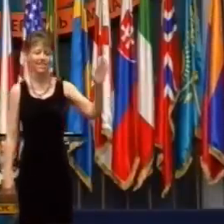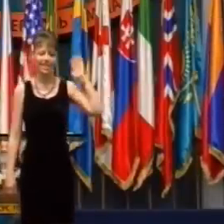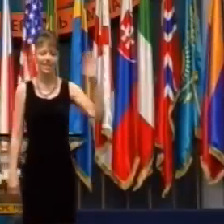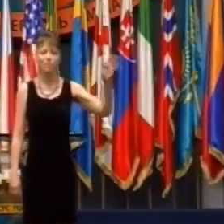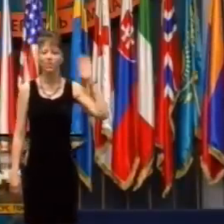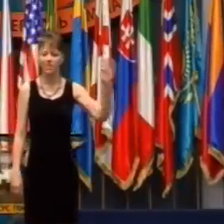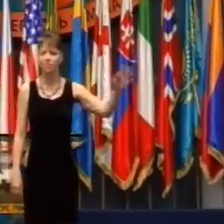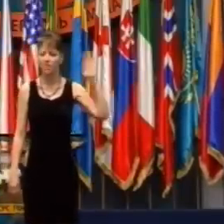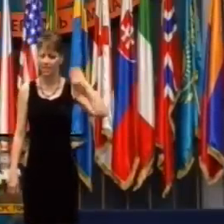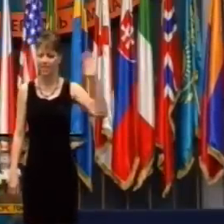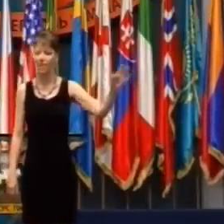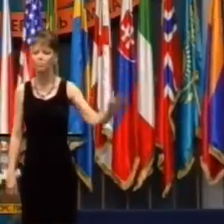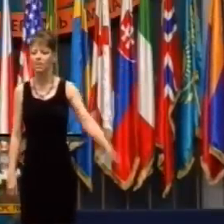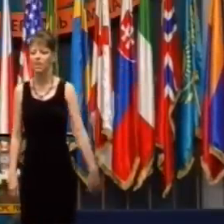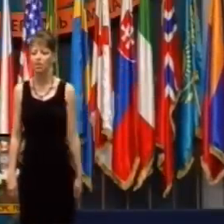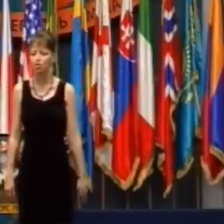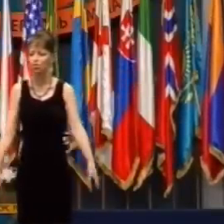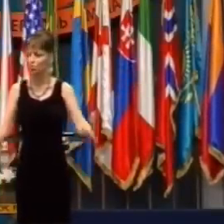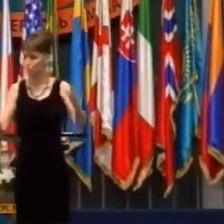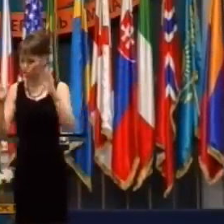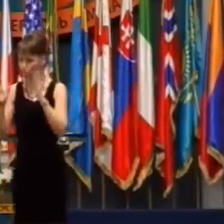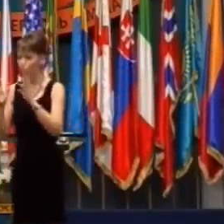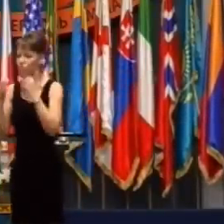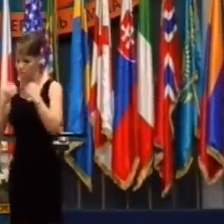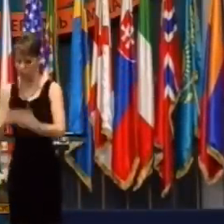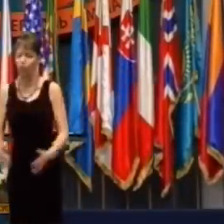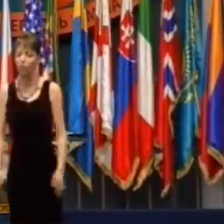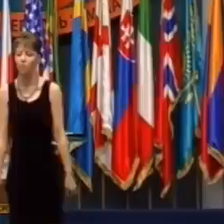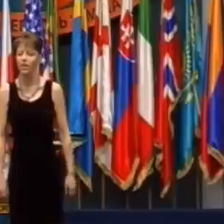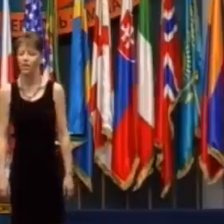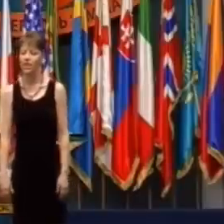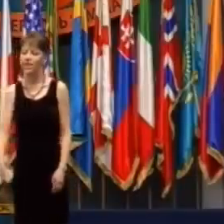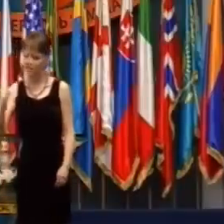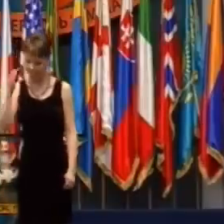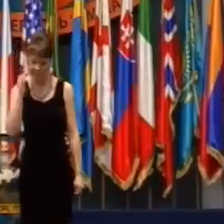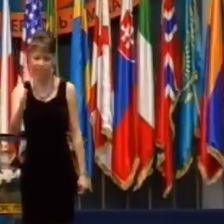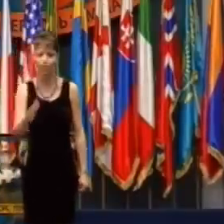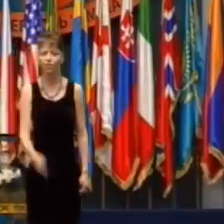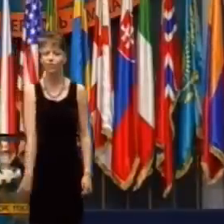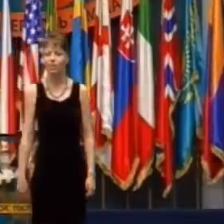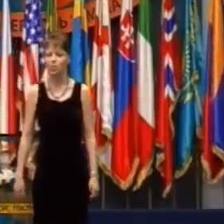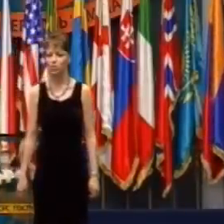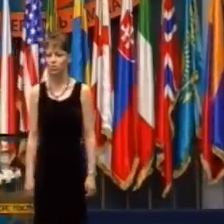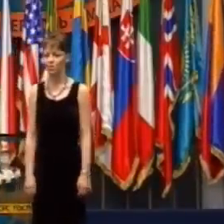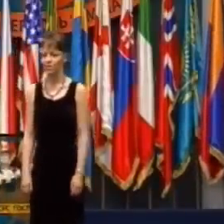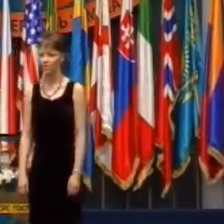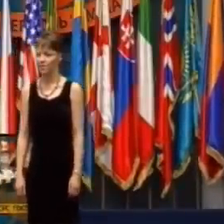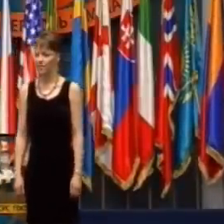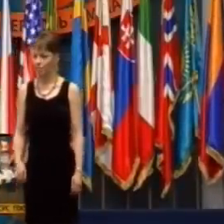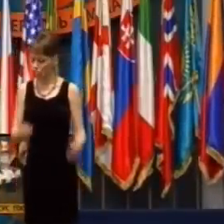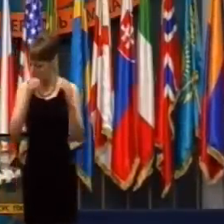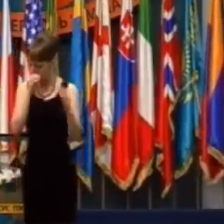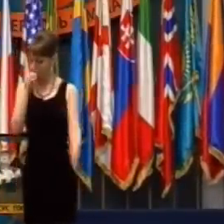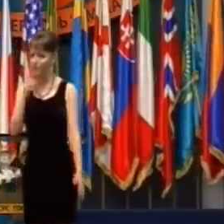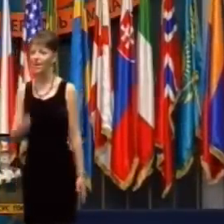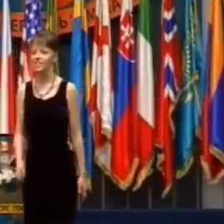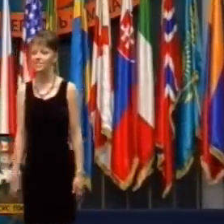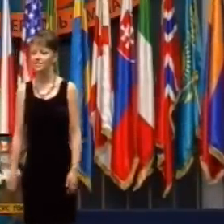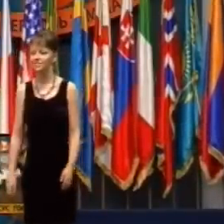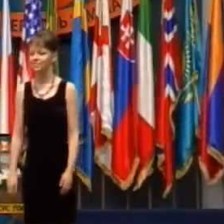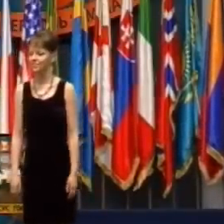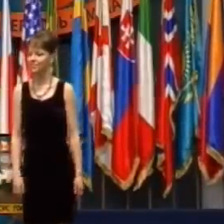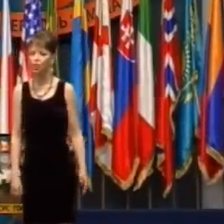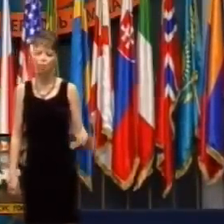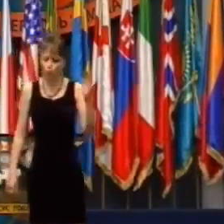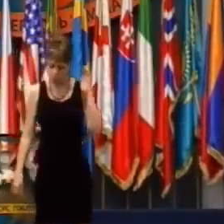Všetká autorita na nebi a na zemi bola Bohom daná Ježišovi. Ja mám jeho meno. Mám autoritu.